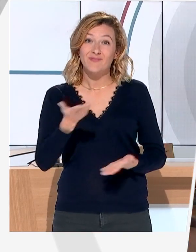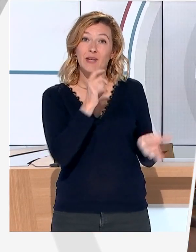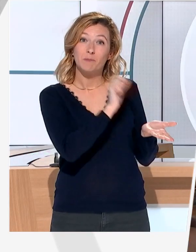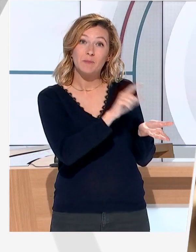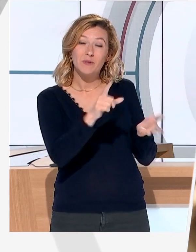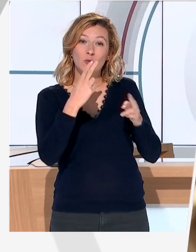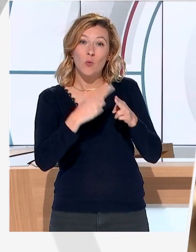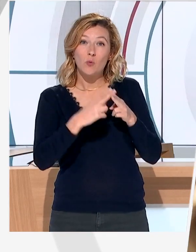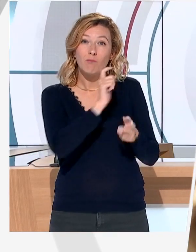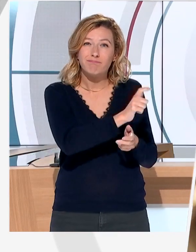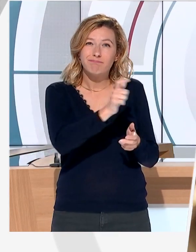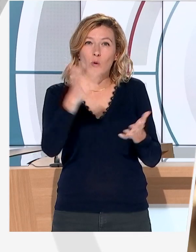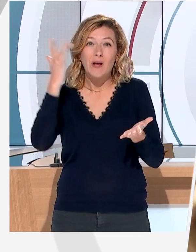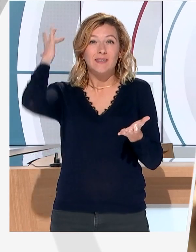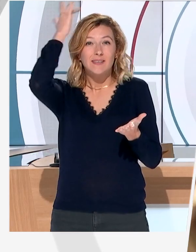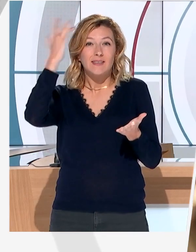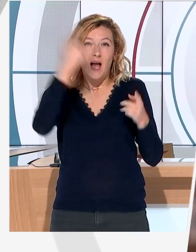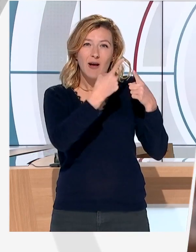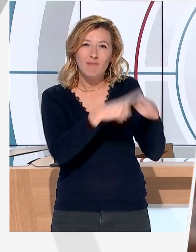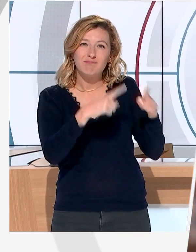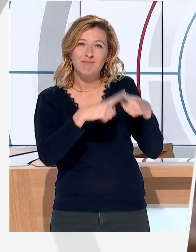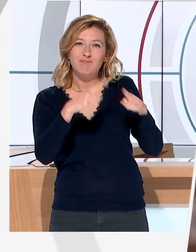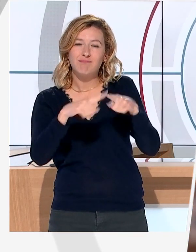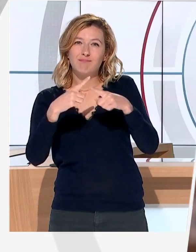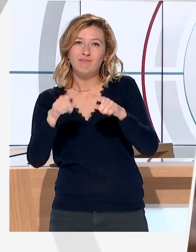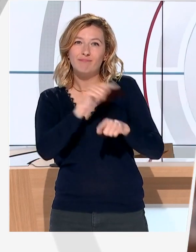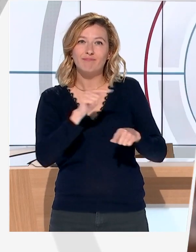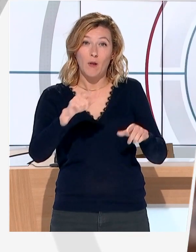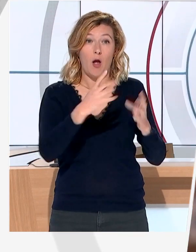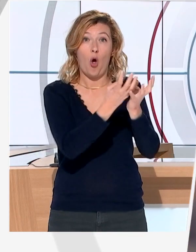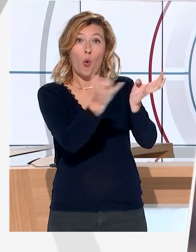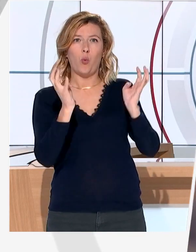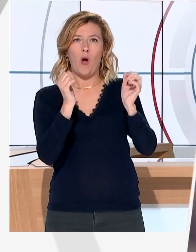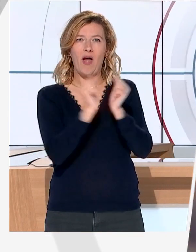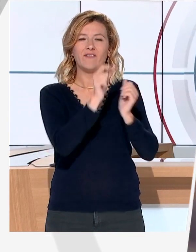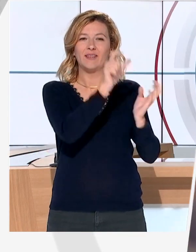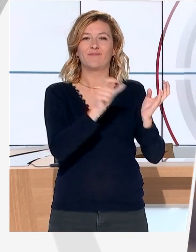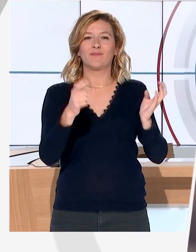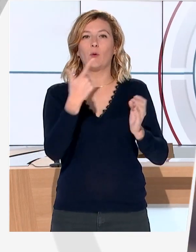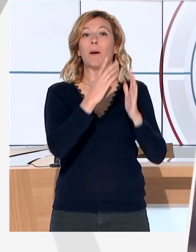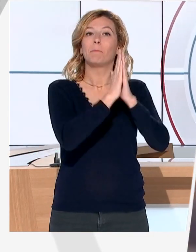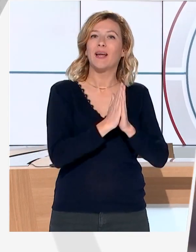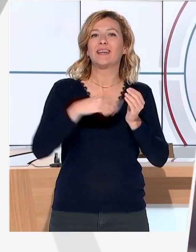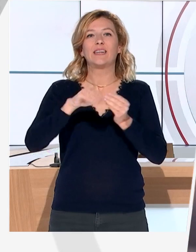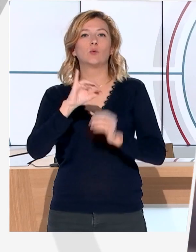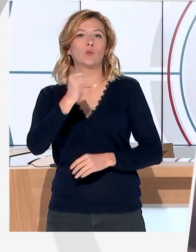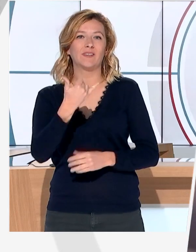Léonard, Sainte Valérie, Saint Aurélien, Saint Fiacre, Saint Lou, Saint Thirier et Sainte Catherine, qui entourent Joseph et Marie, Jésus étant lui